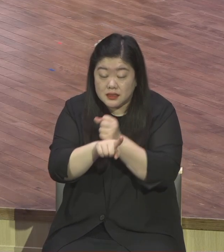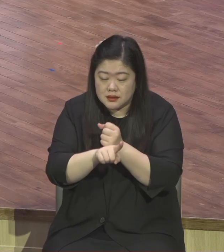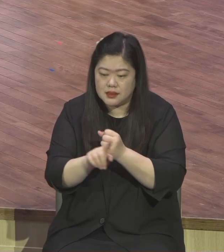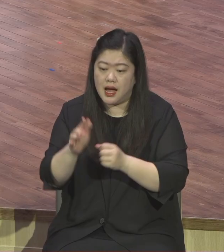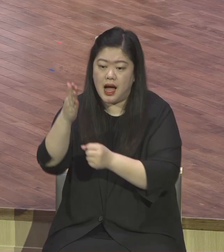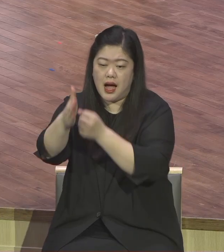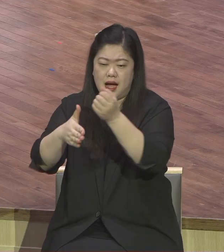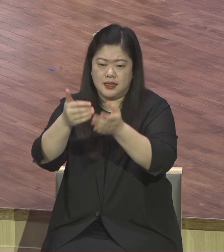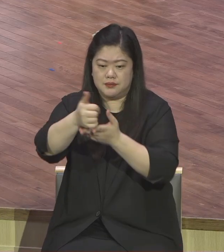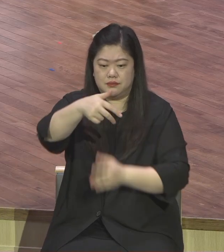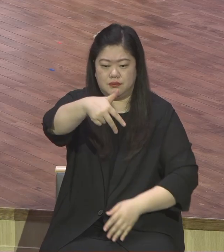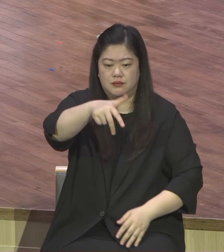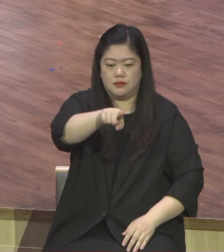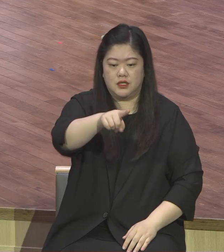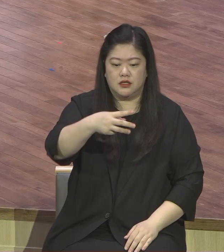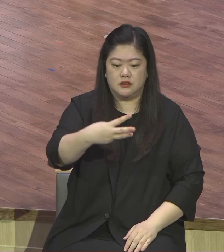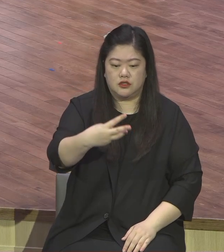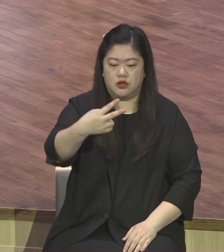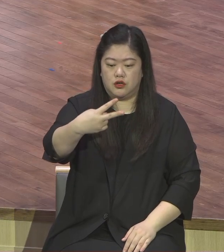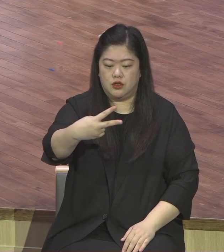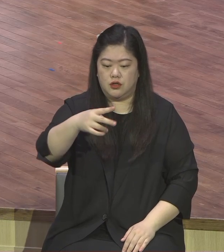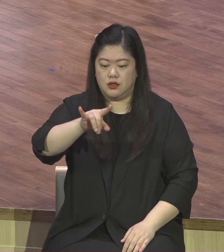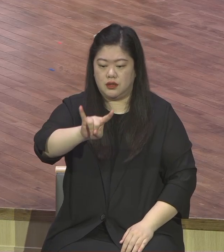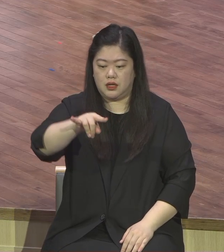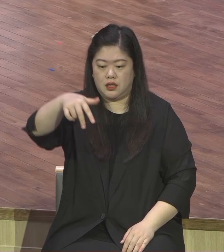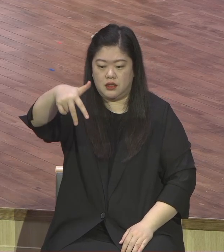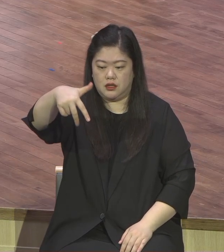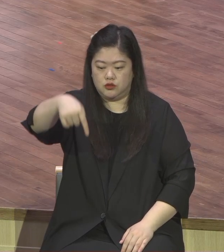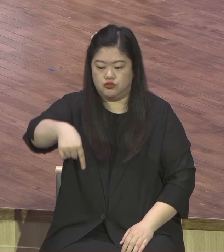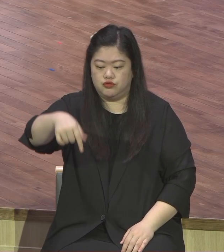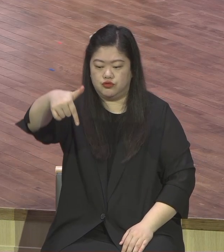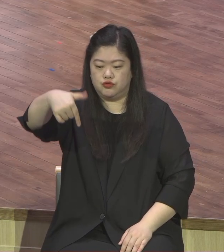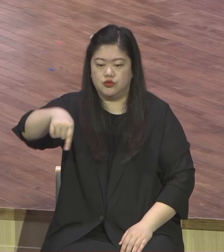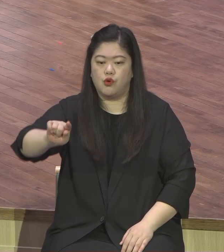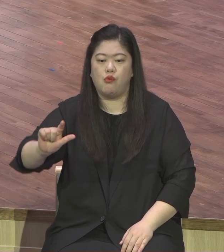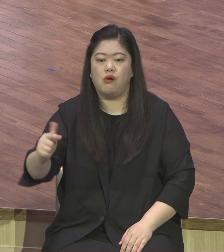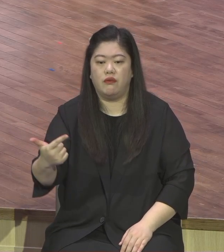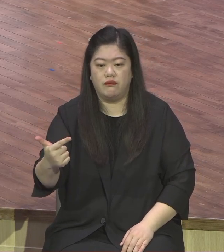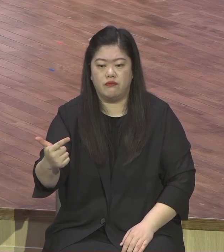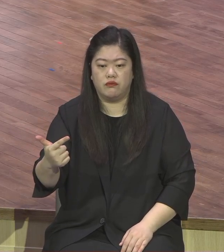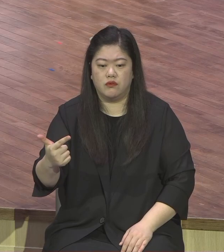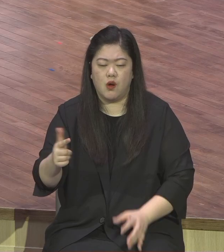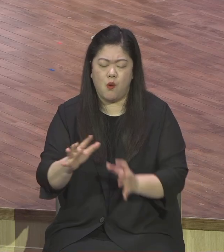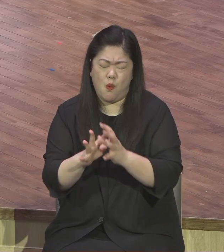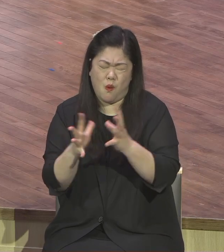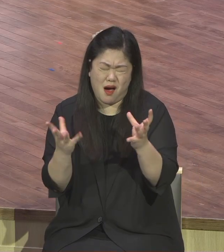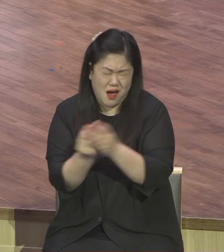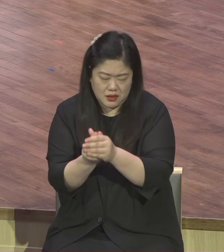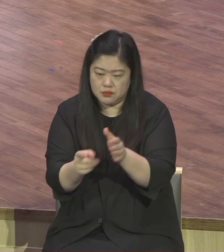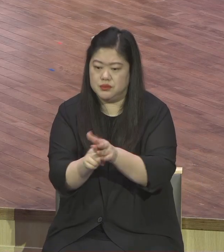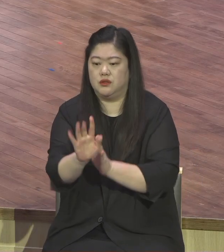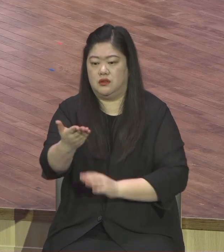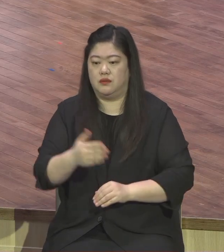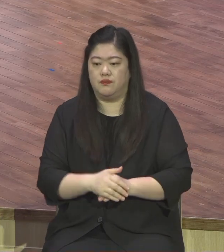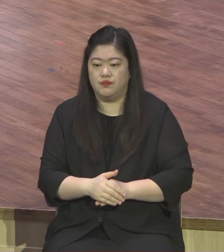것이 믿음이다 나를 살리고 죽이고 크고 작고 귀하고